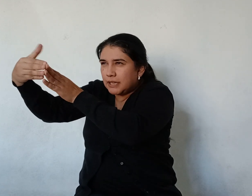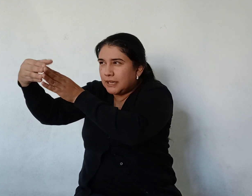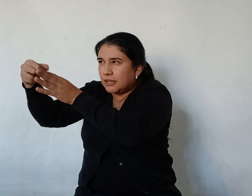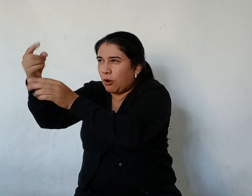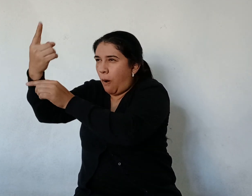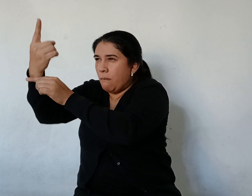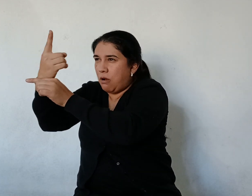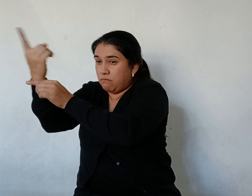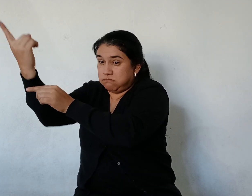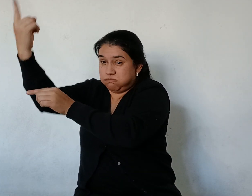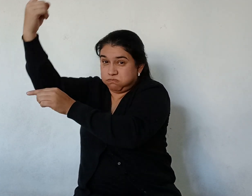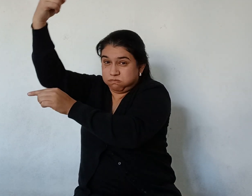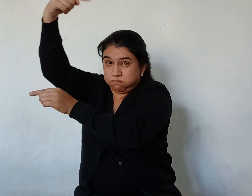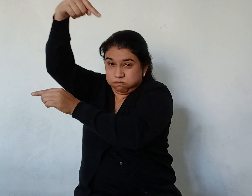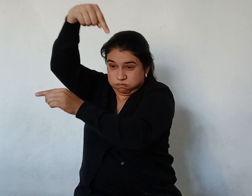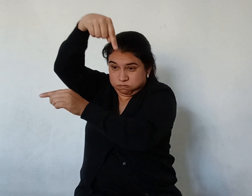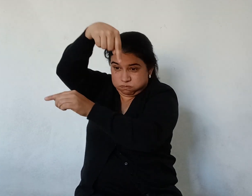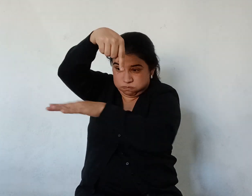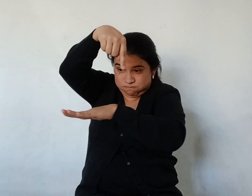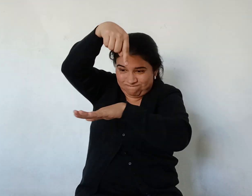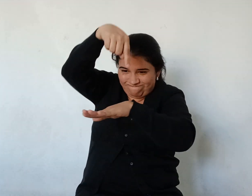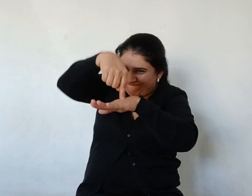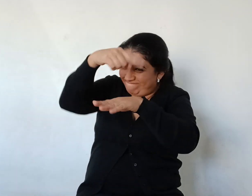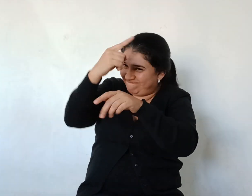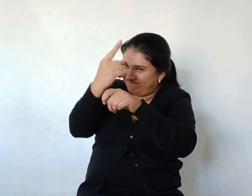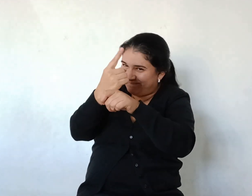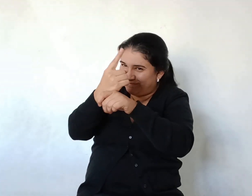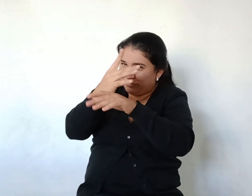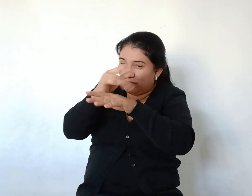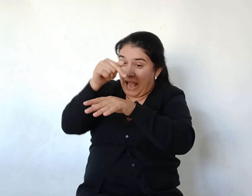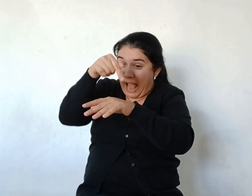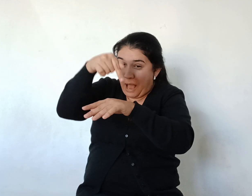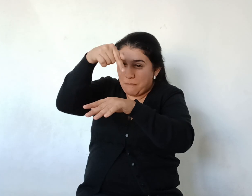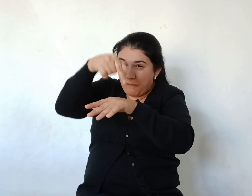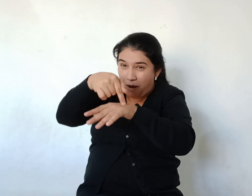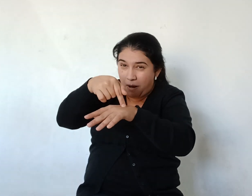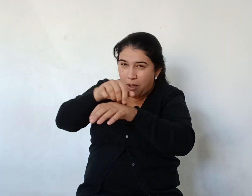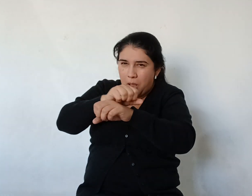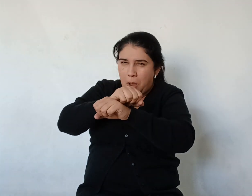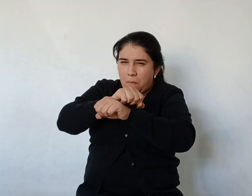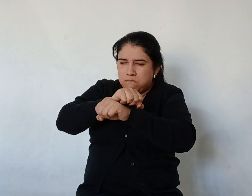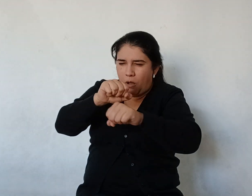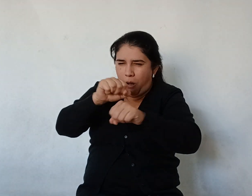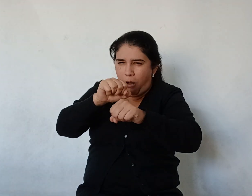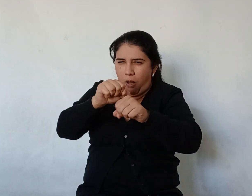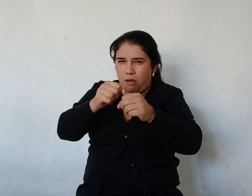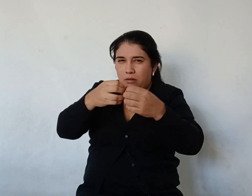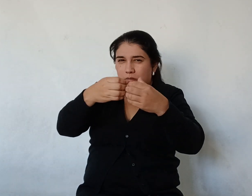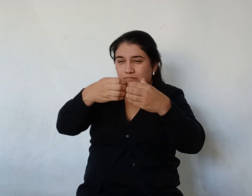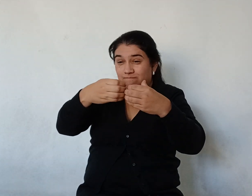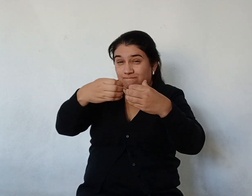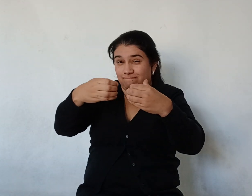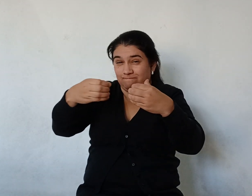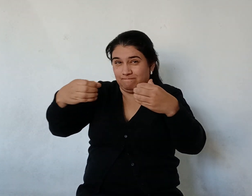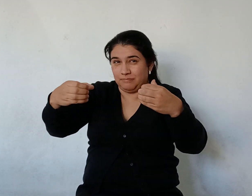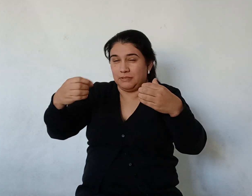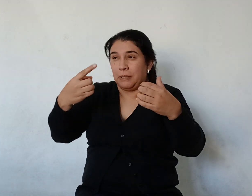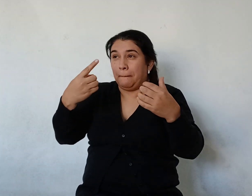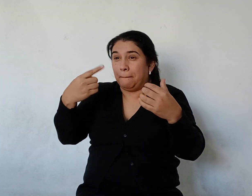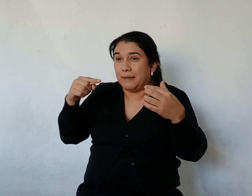centro del dique E hizo volar En mil pedazos Diez o doce troncos Pero el surubí Estaba alerta Y apenas quedó abierto El agujero